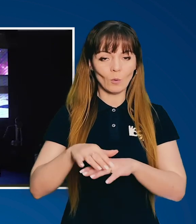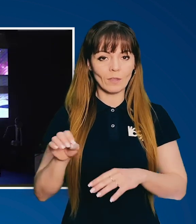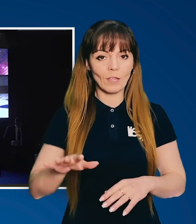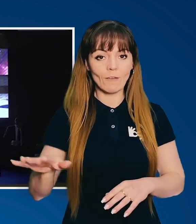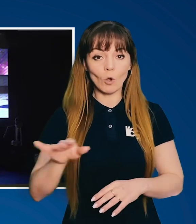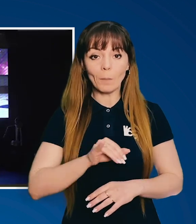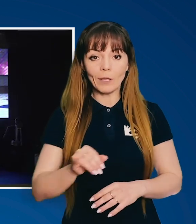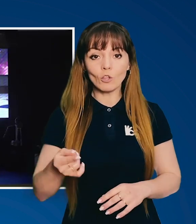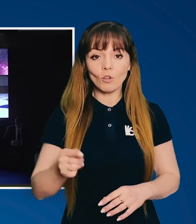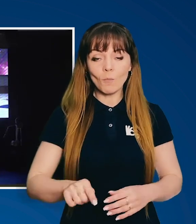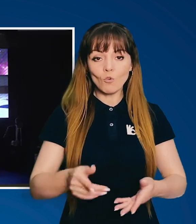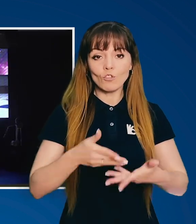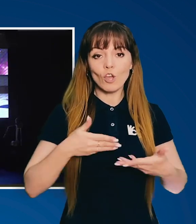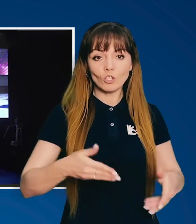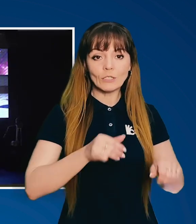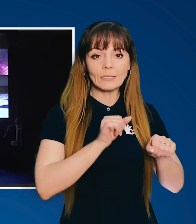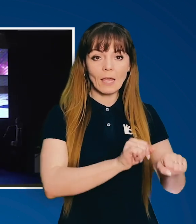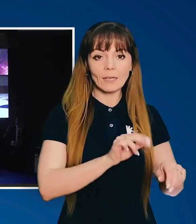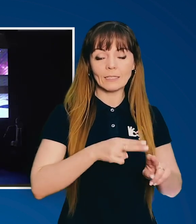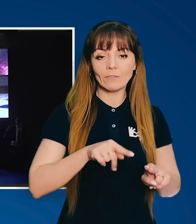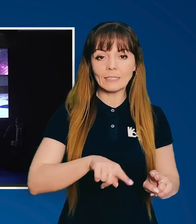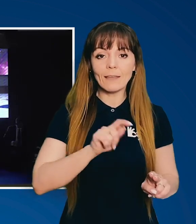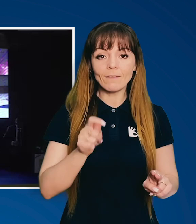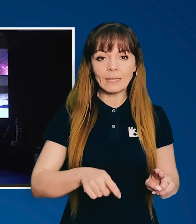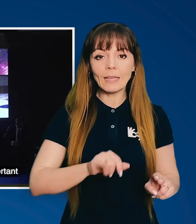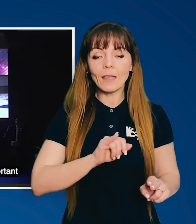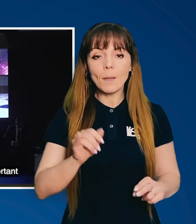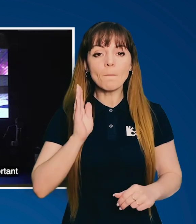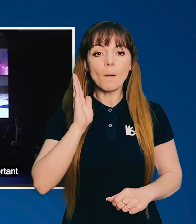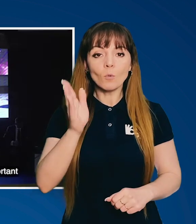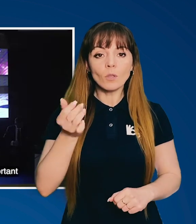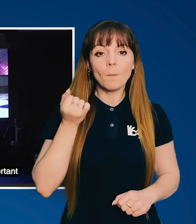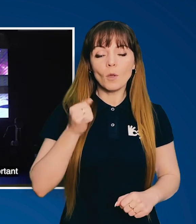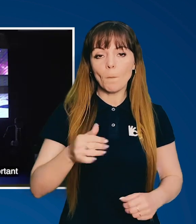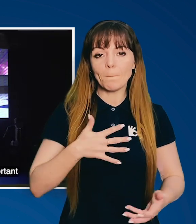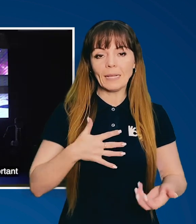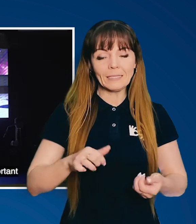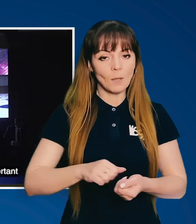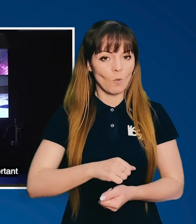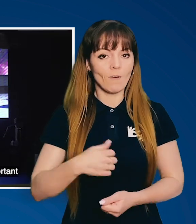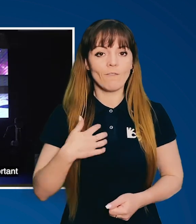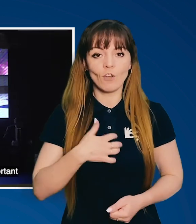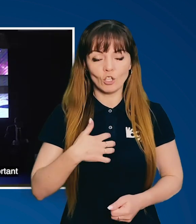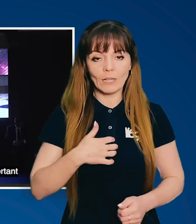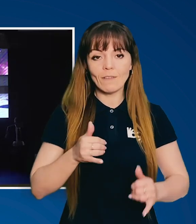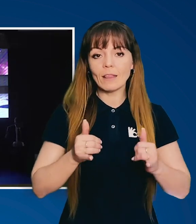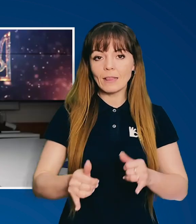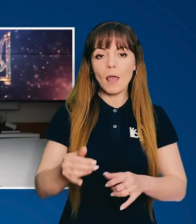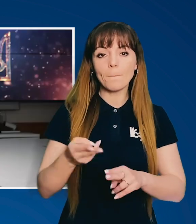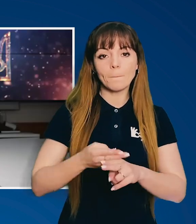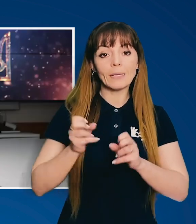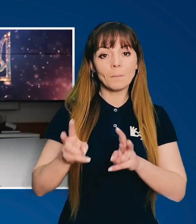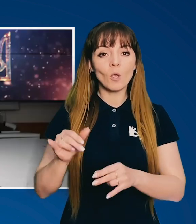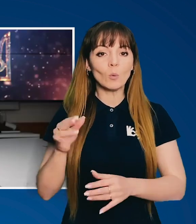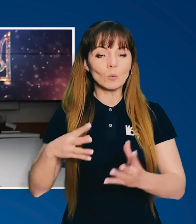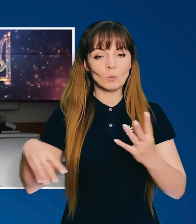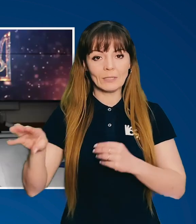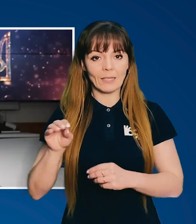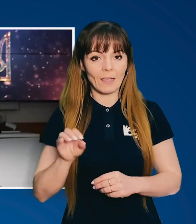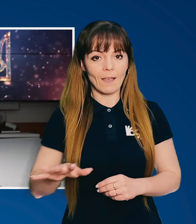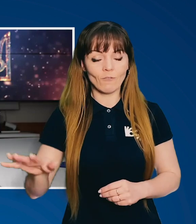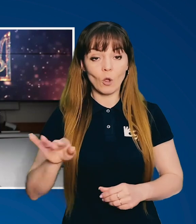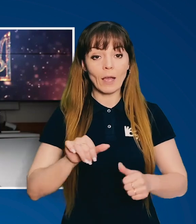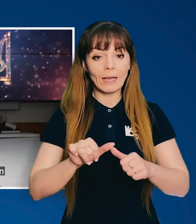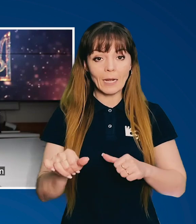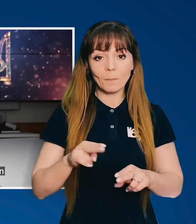народи Європи. І тому наш захист у цій війні і майбутня перемога принципово важливі для безпеки усіх